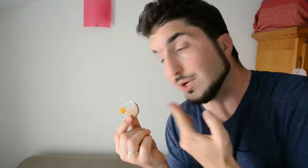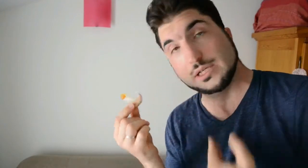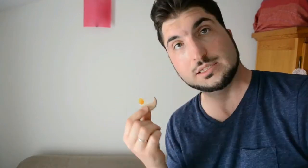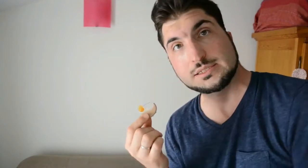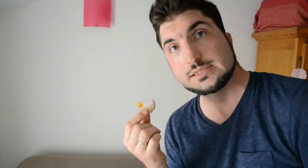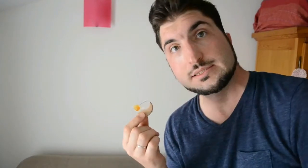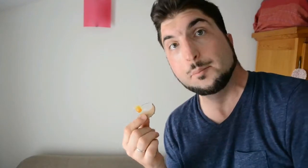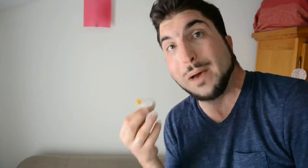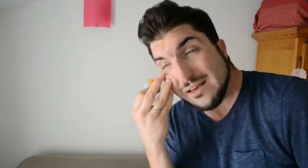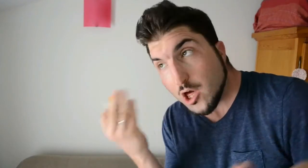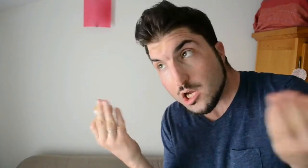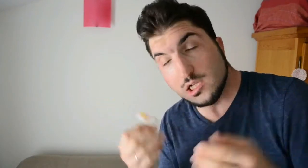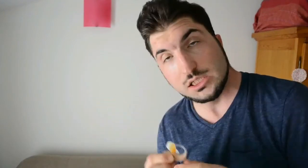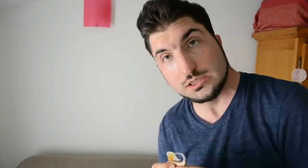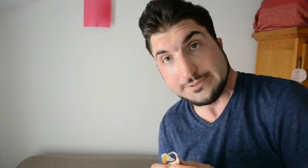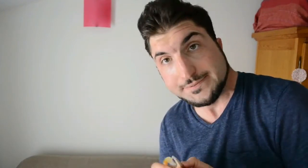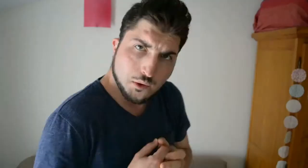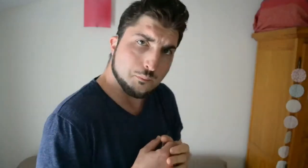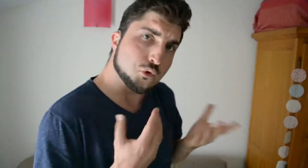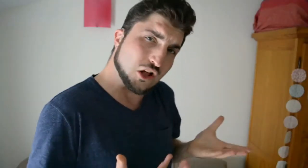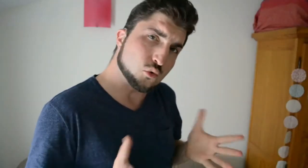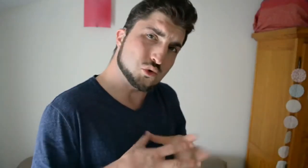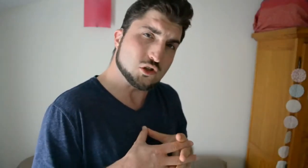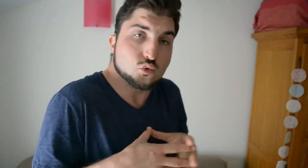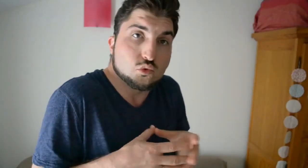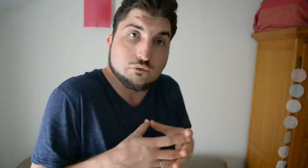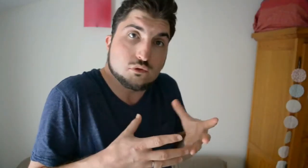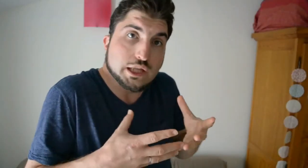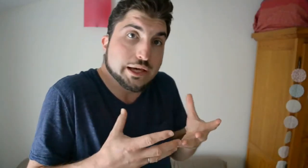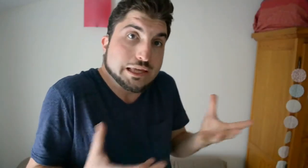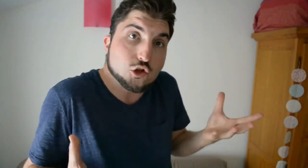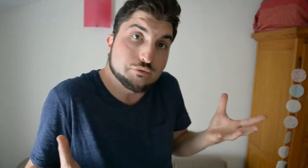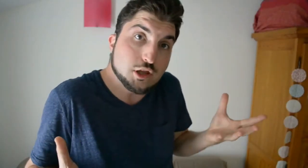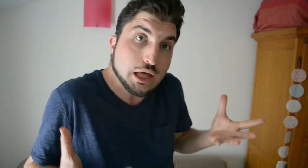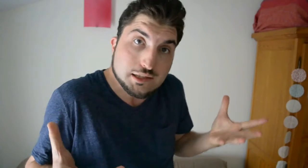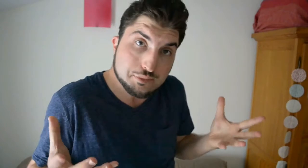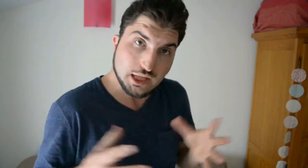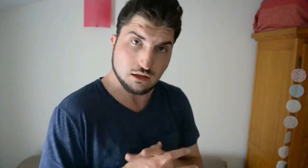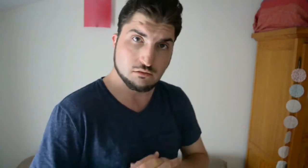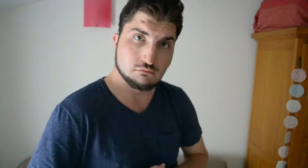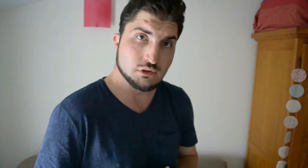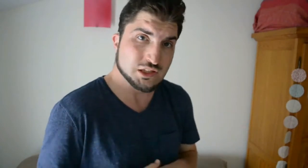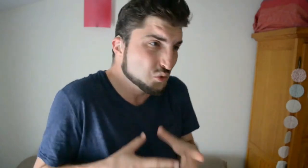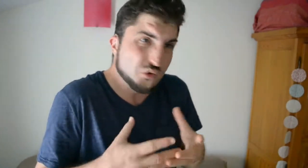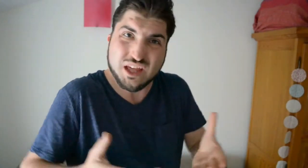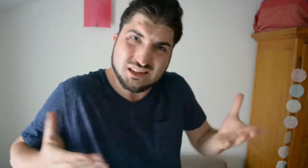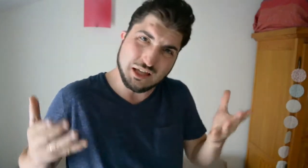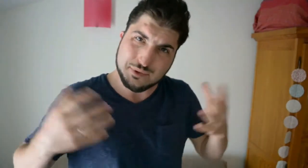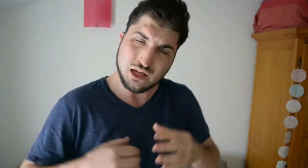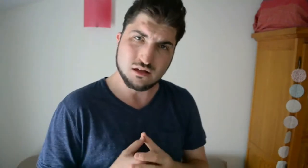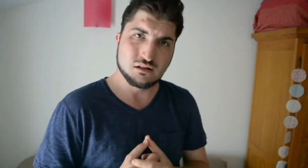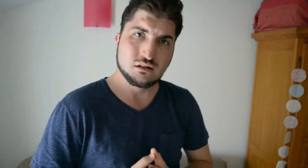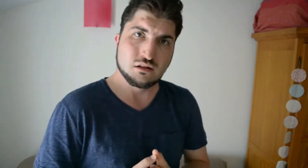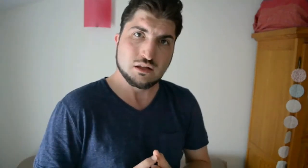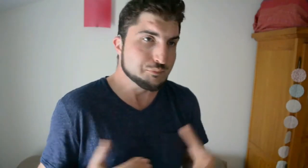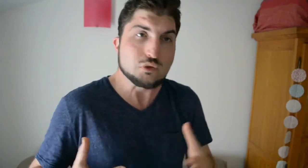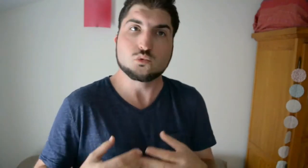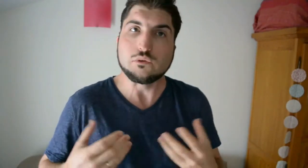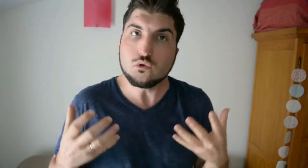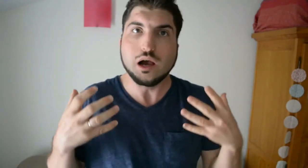pas d'aigle. Pour la conduite, nous avons des rétroviseurs adaptés qui nous conviennent très bien. Et puis nous avons un